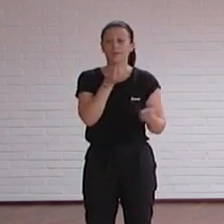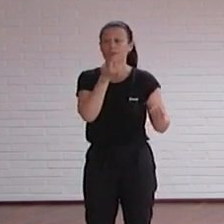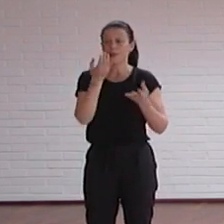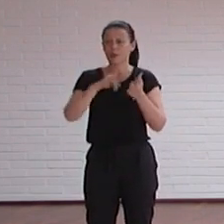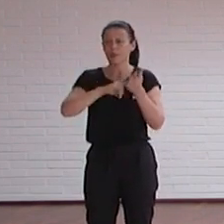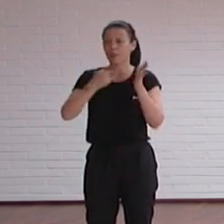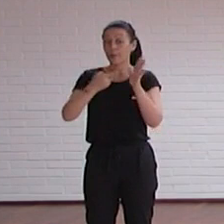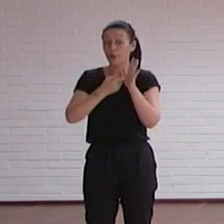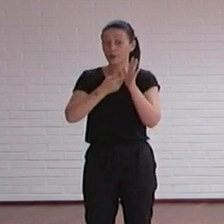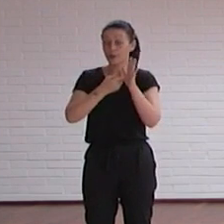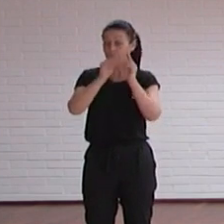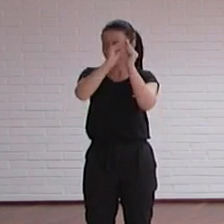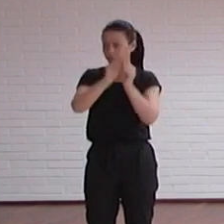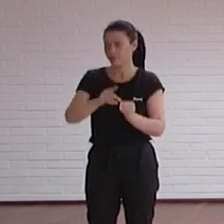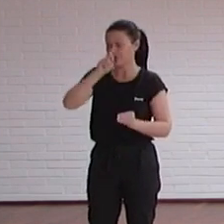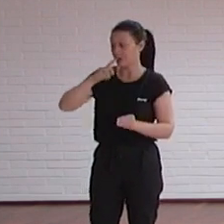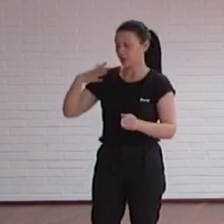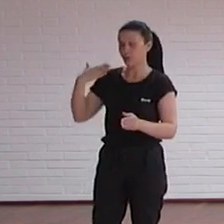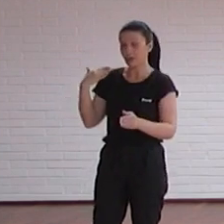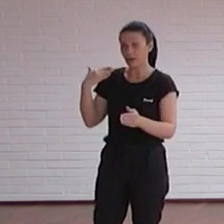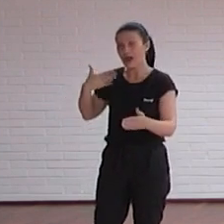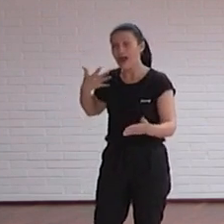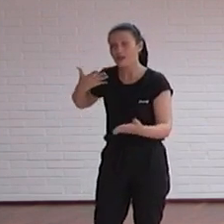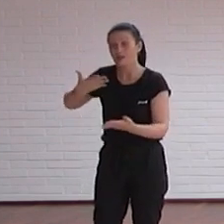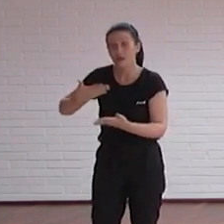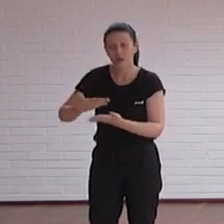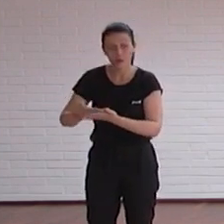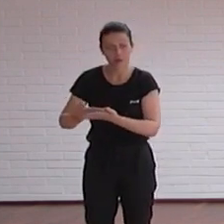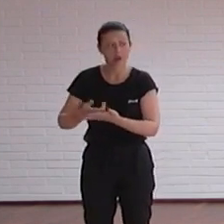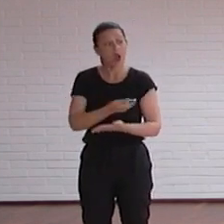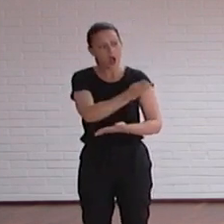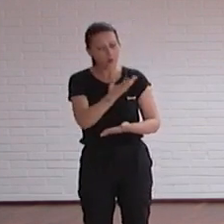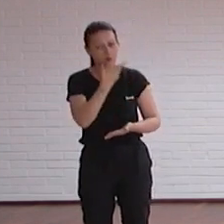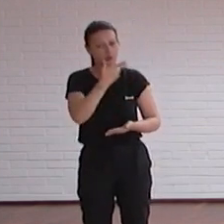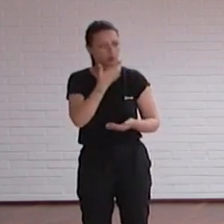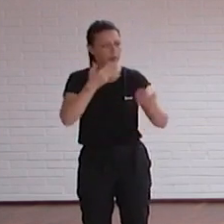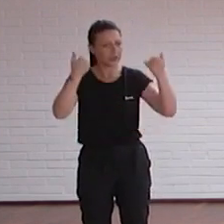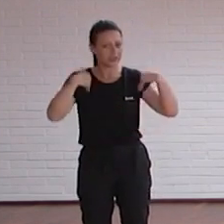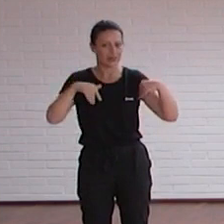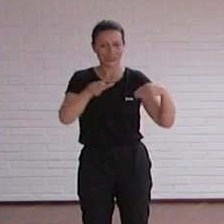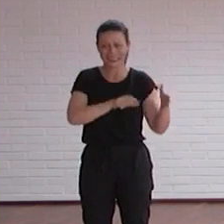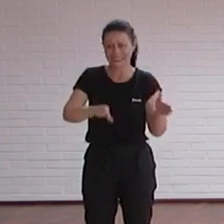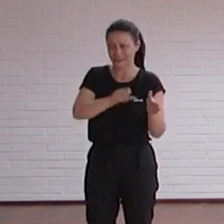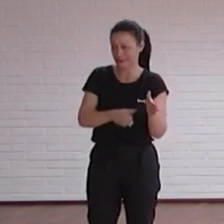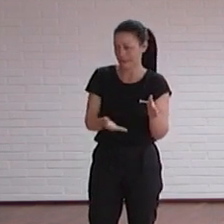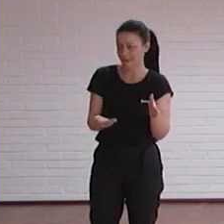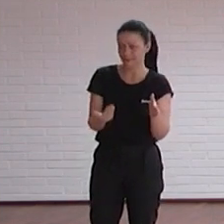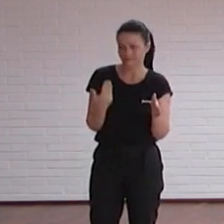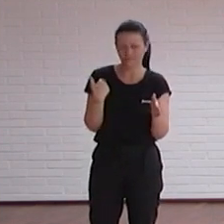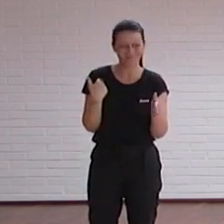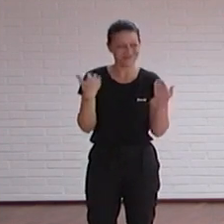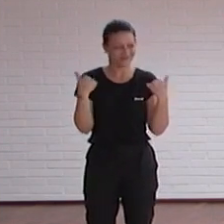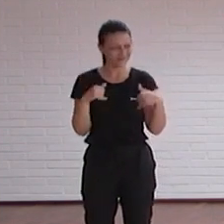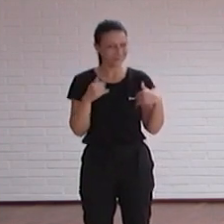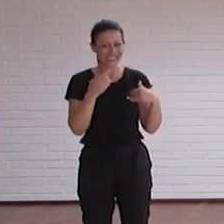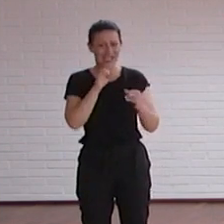hemos ido desarrollando desde el año pasado hasta el día de hoy. Algunos ya los conoceréis, sobre todo porque estas últimas semanas pues supongo que habéis recibido